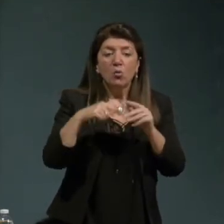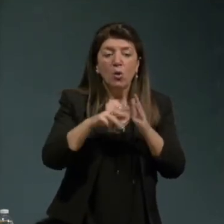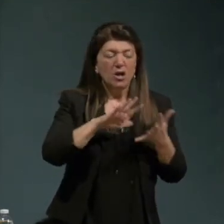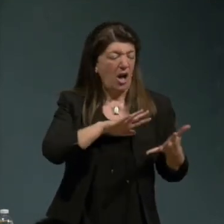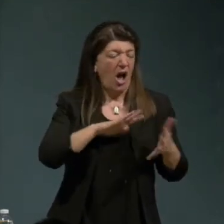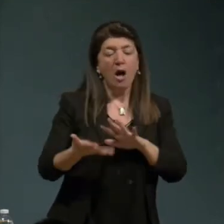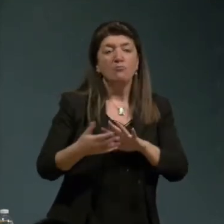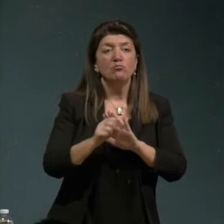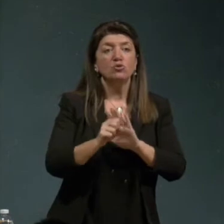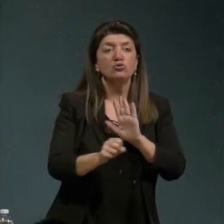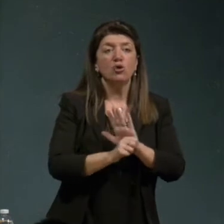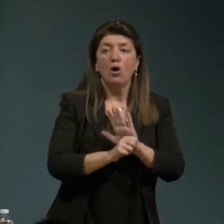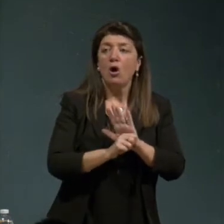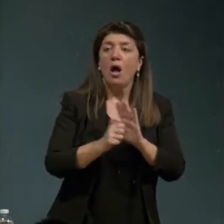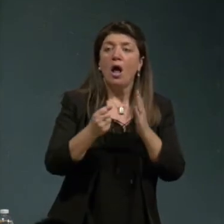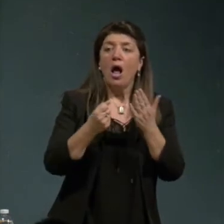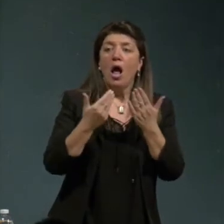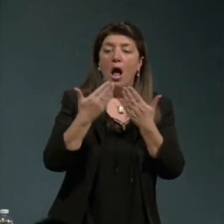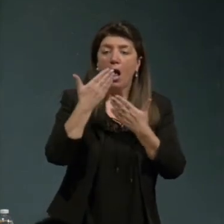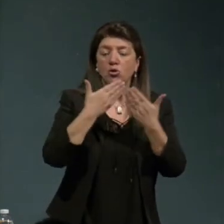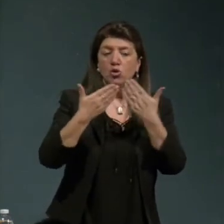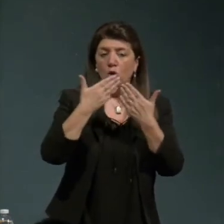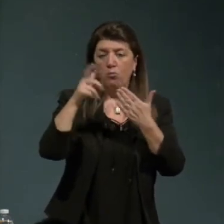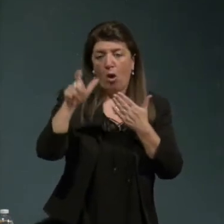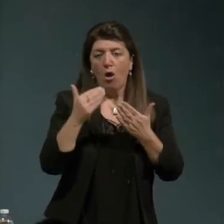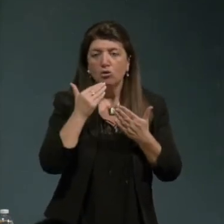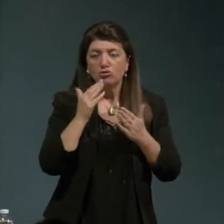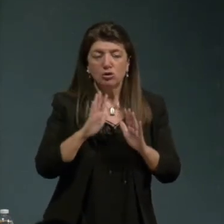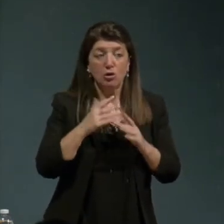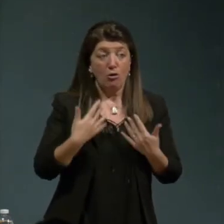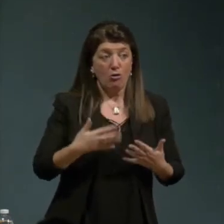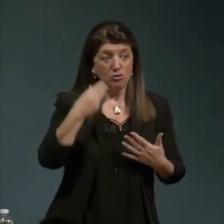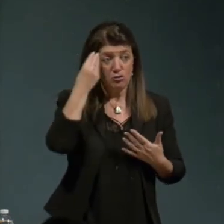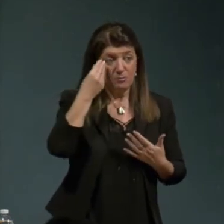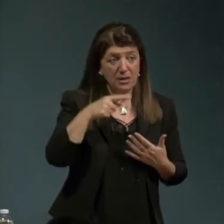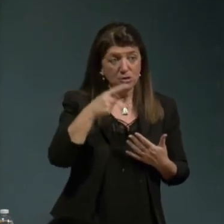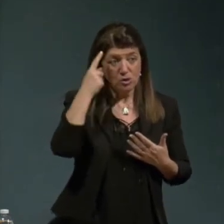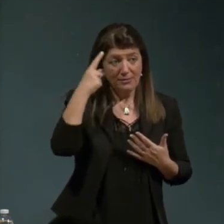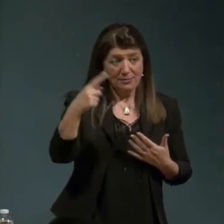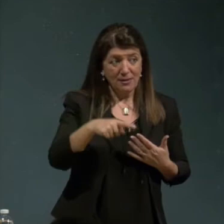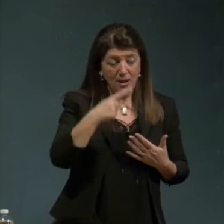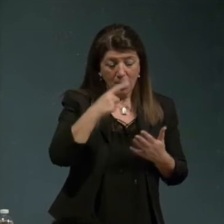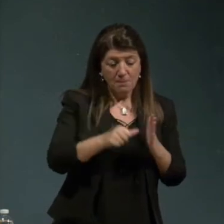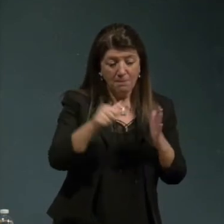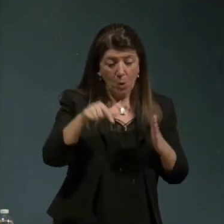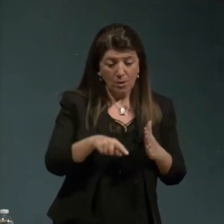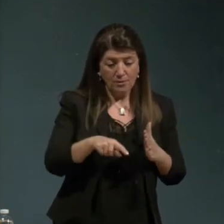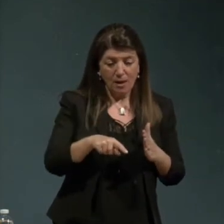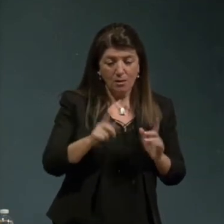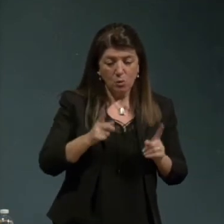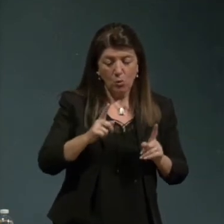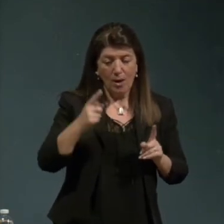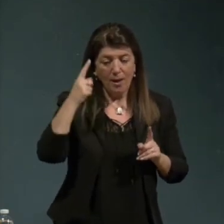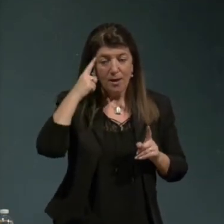allora oggi penso che l'idea importante è l'idea di